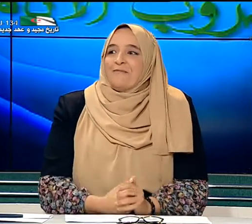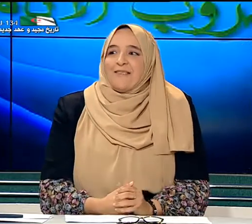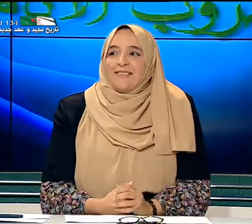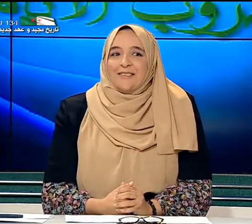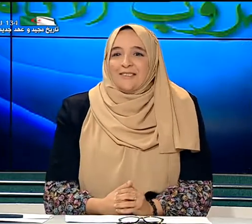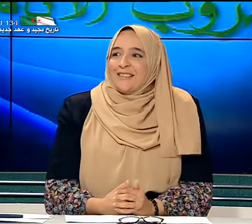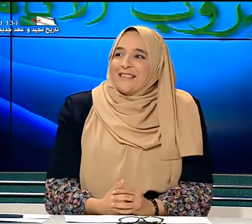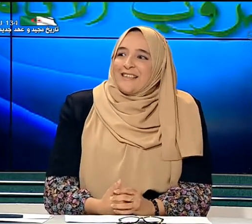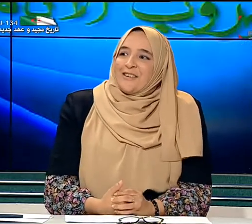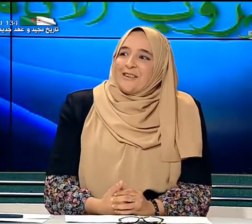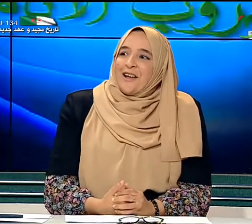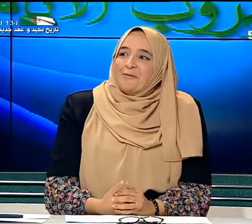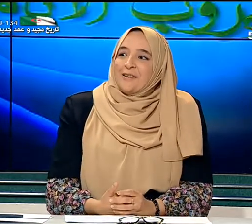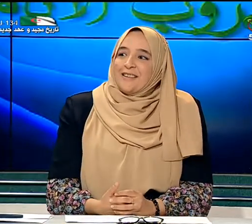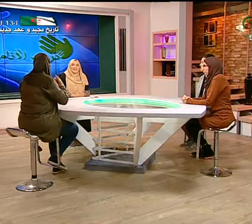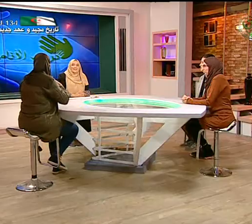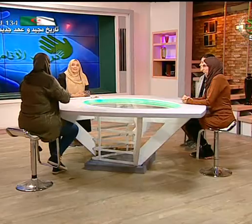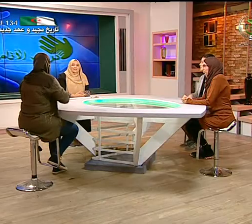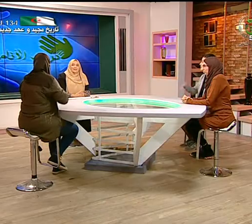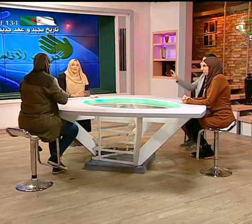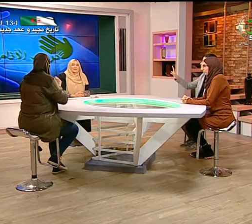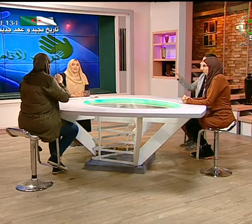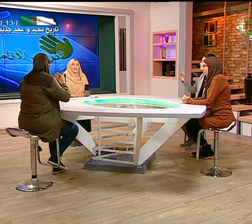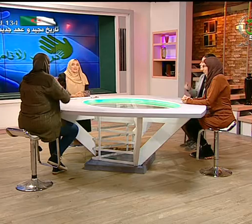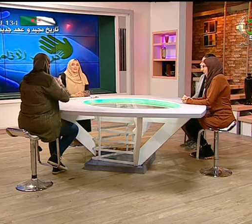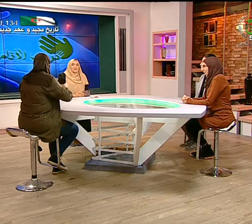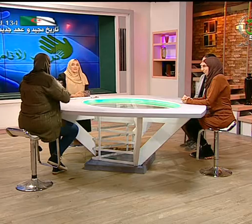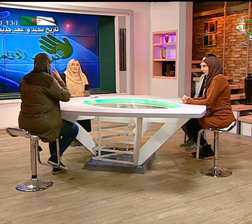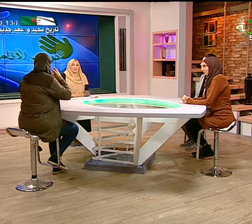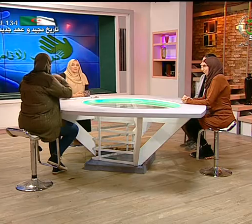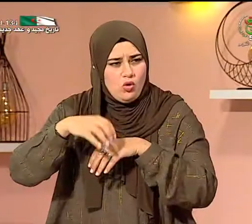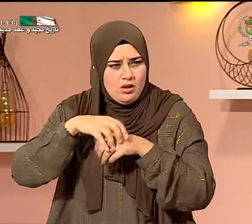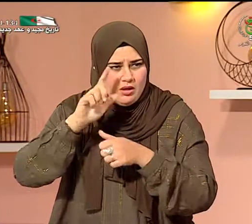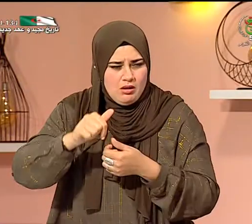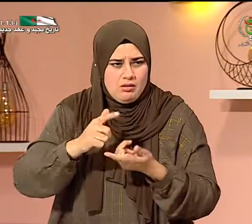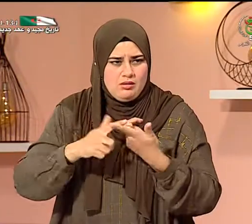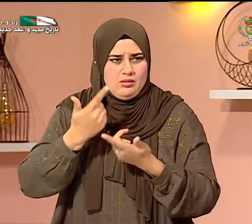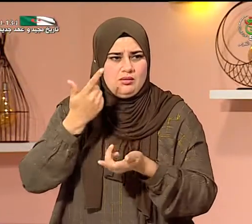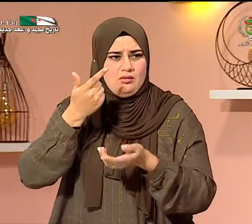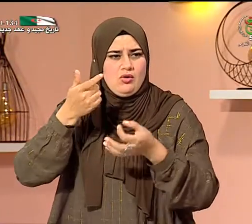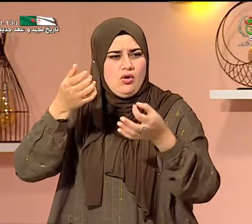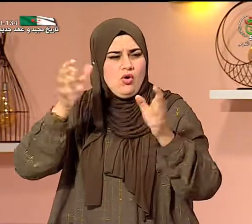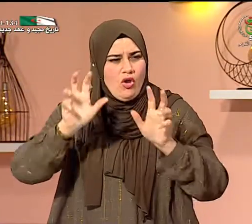حقيقة الأطفال يعني هذه الأشخاص اللي نعرفهم